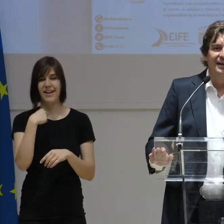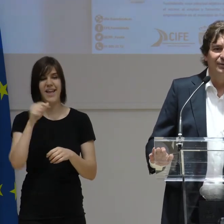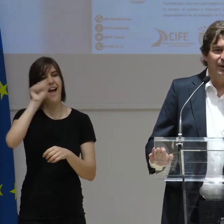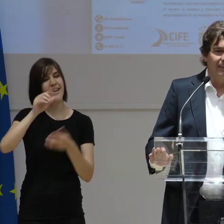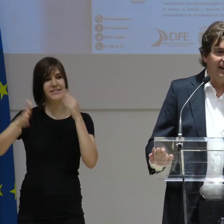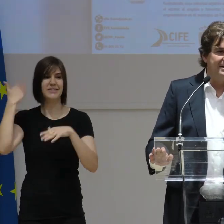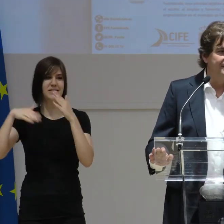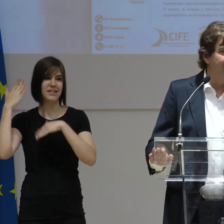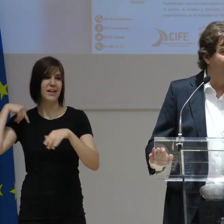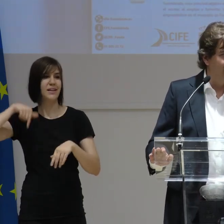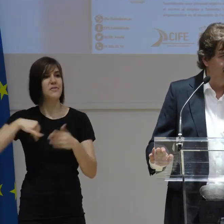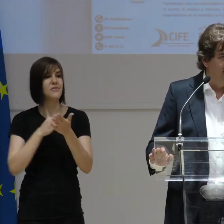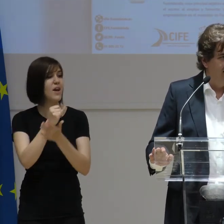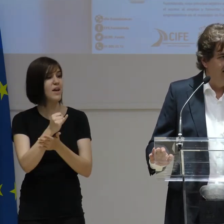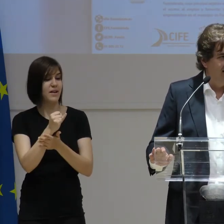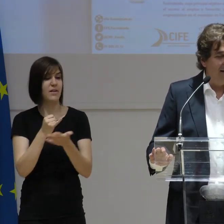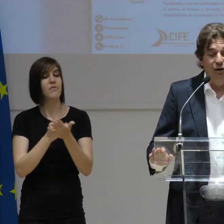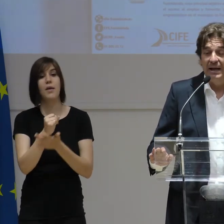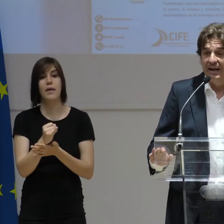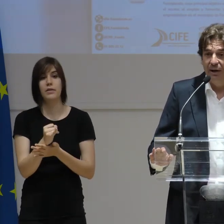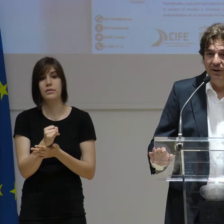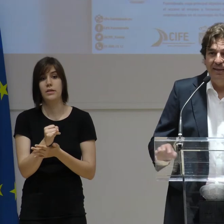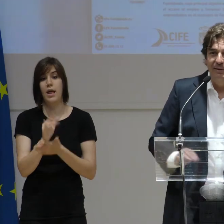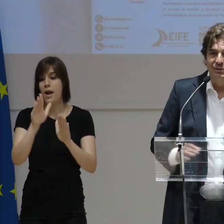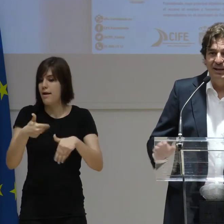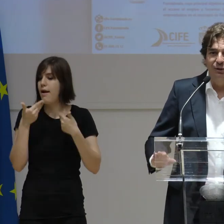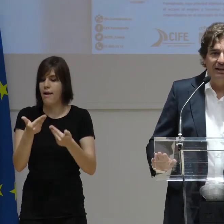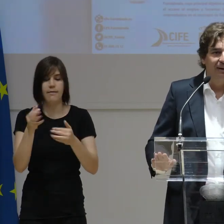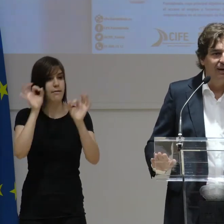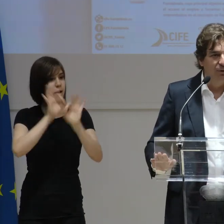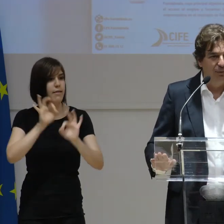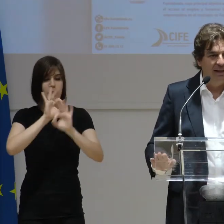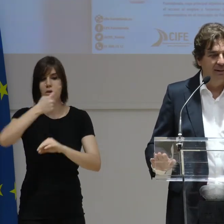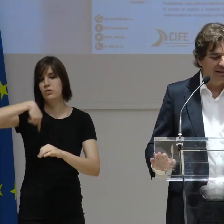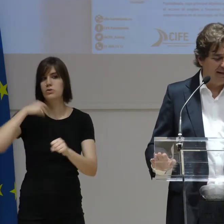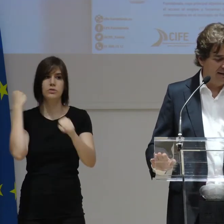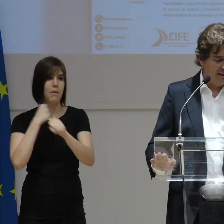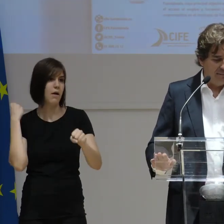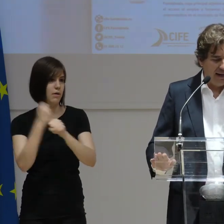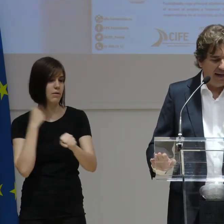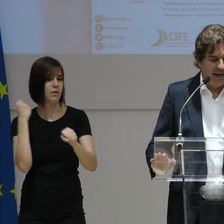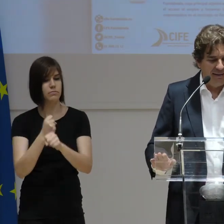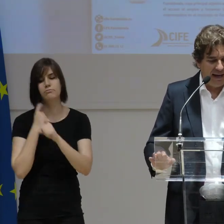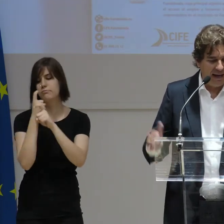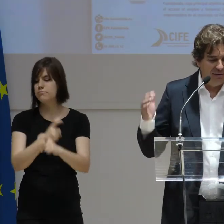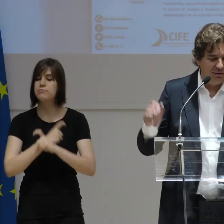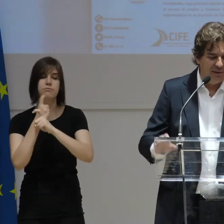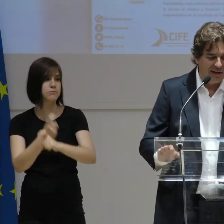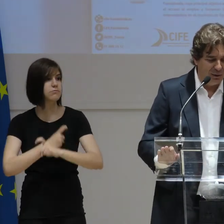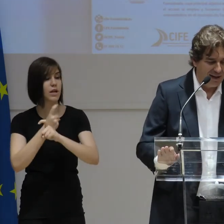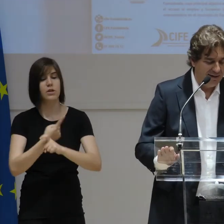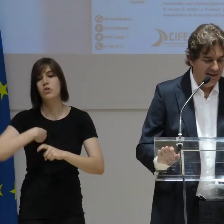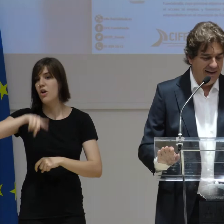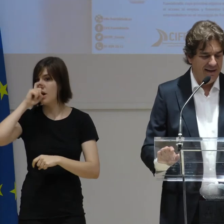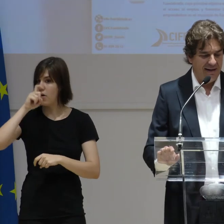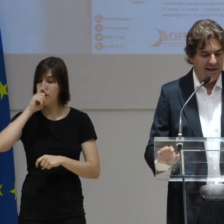en Fuenlabrada, sabéis que en Fuenlabrada nadie nos ha regalado nada. Hemos tenido que trabajar muy fuertemente para dejar, yo voy a